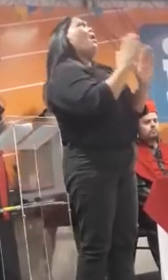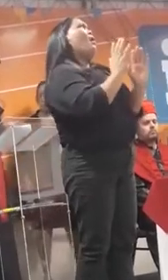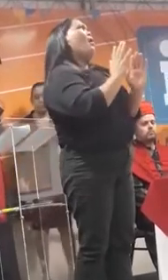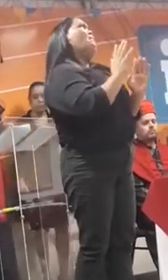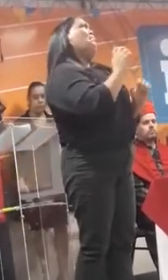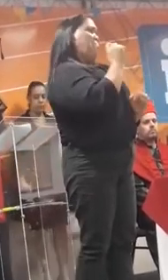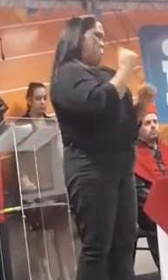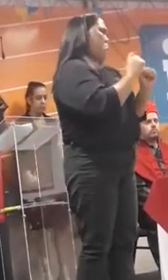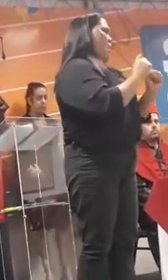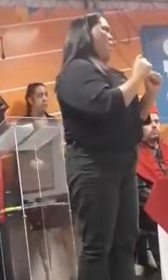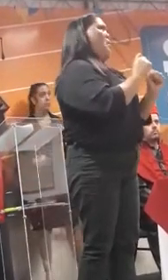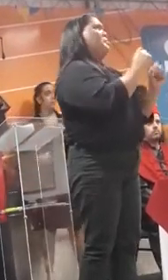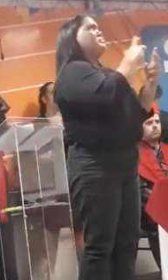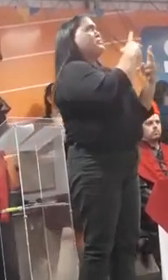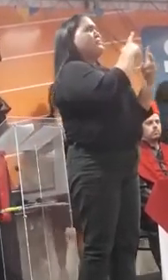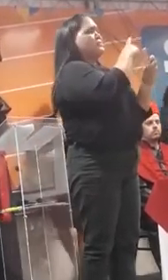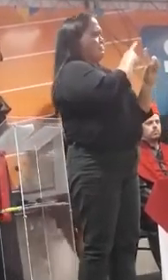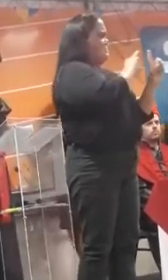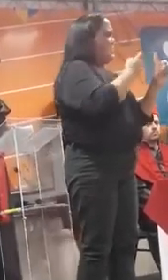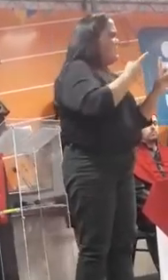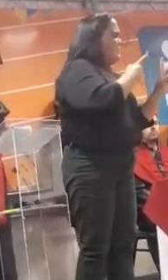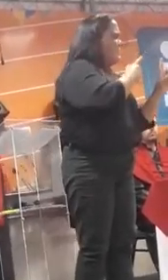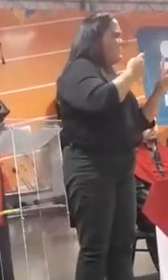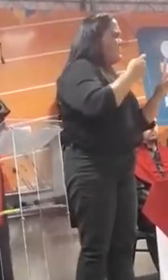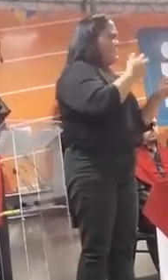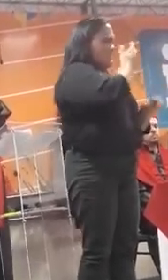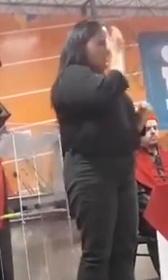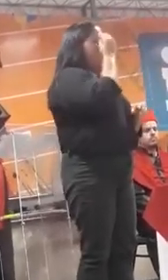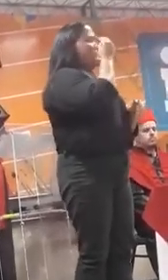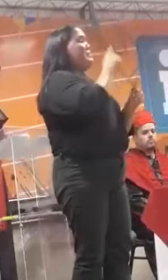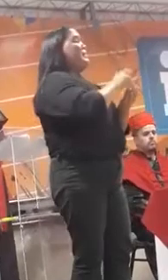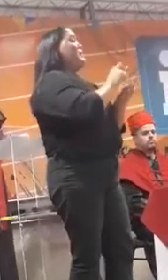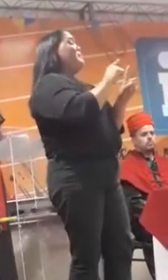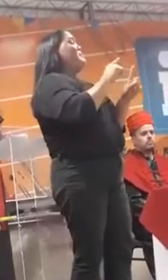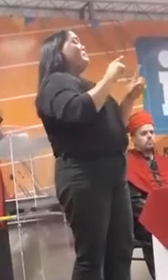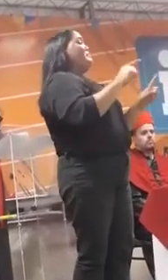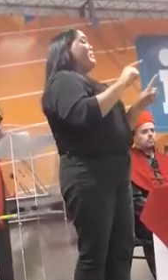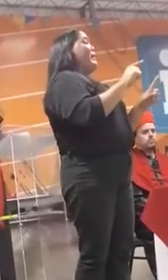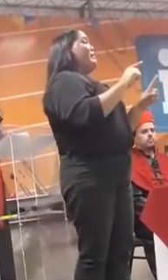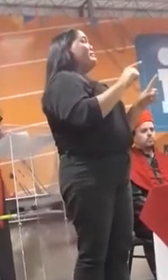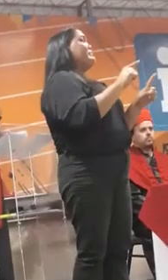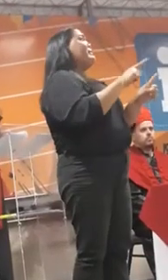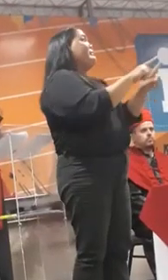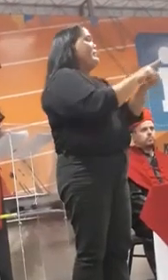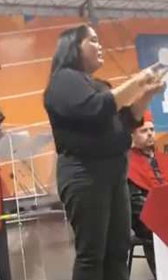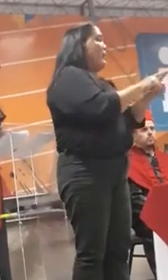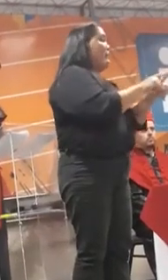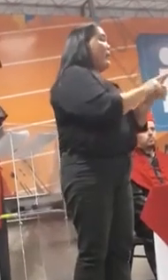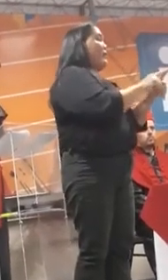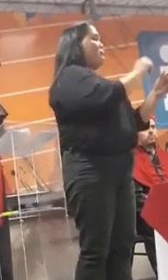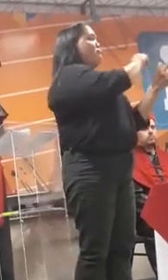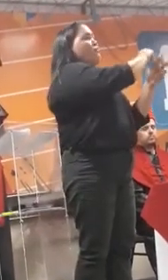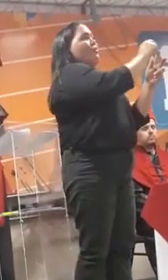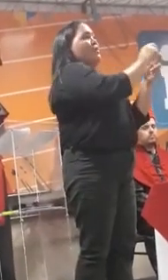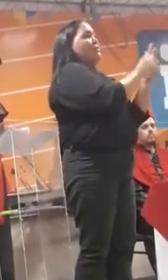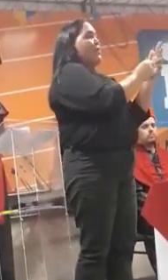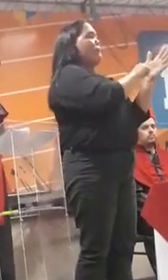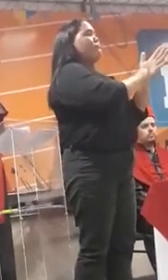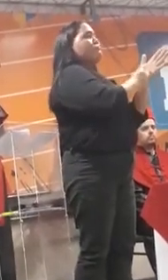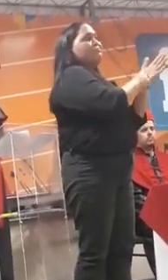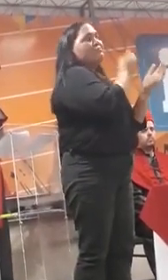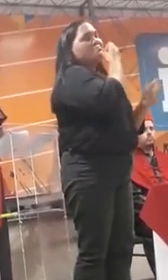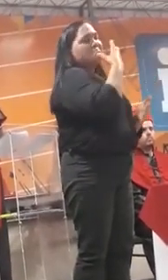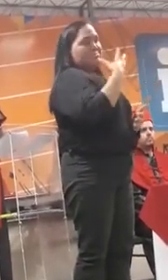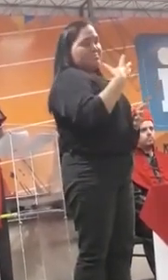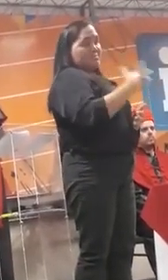estudando. Como os colegas aprovados no PAIS, e os que tiveram ótimos resultados no ENEM. E continuar nos